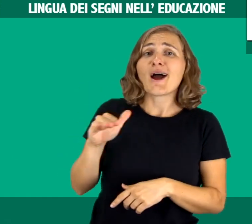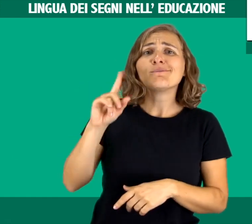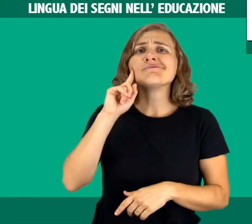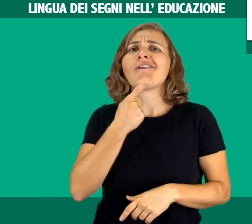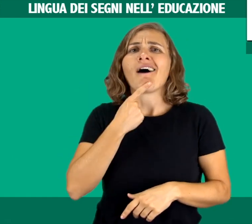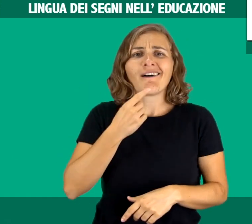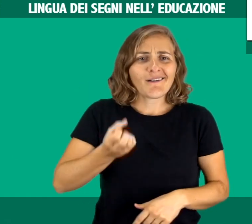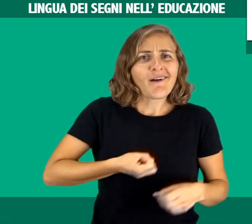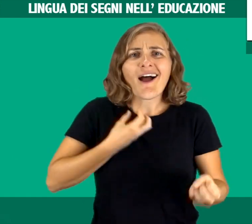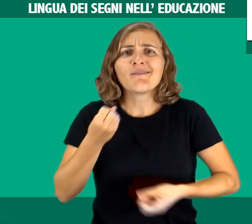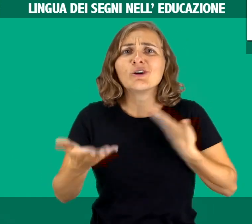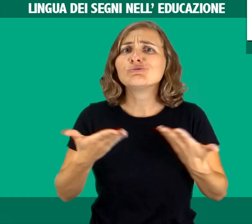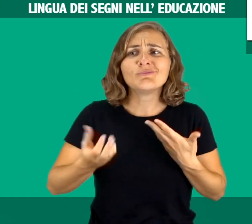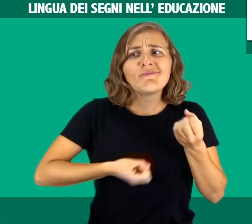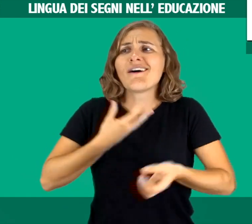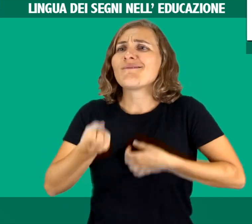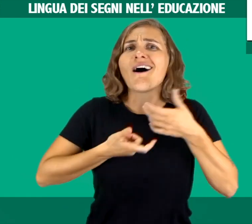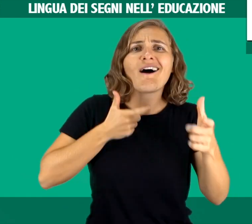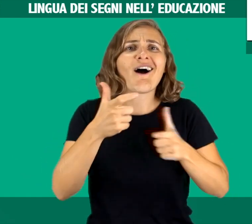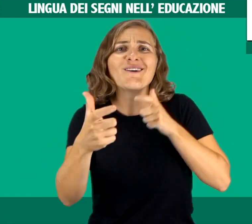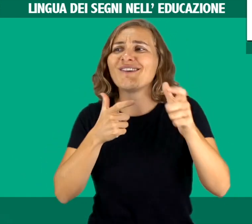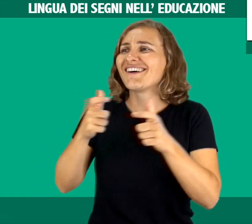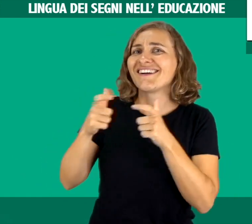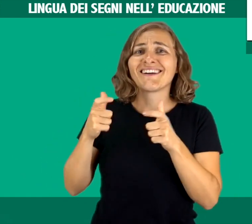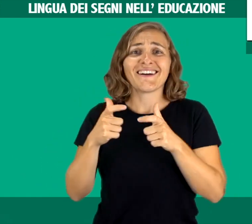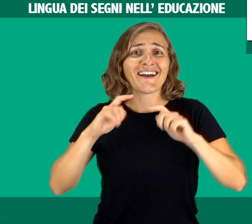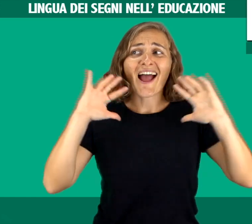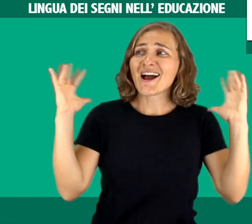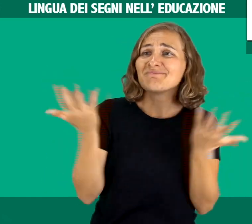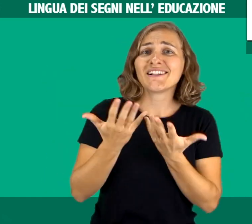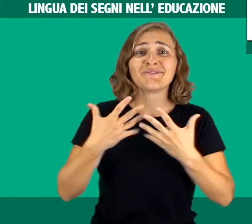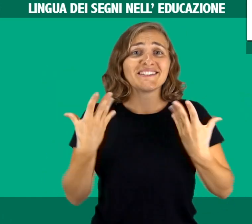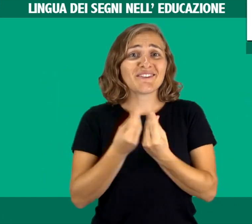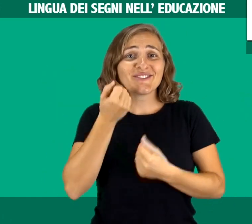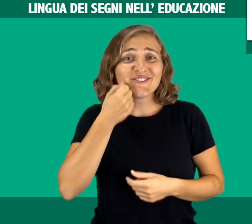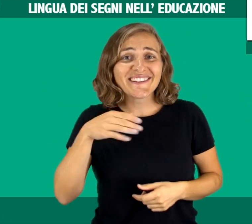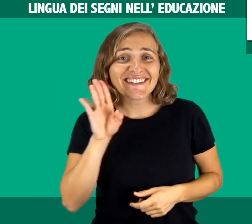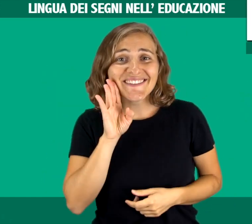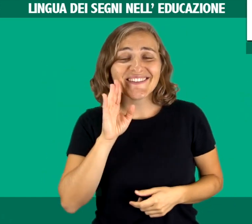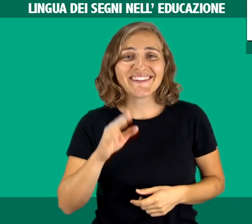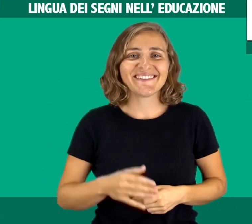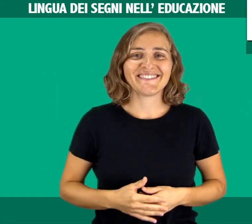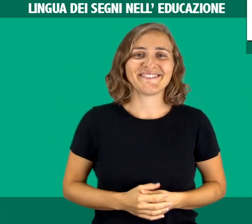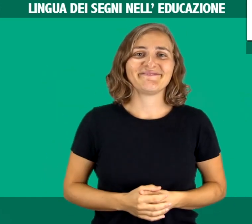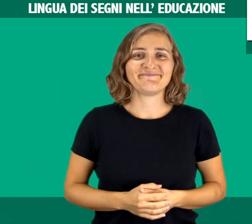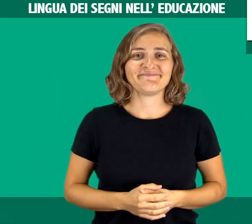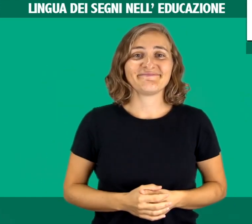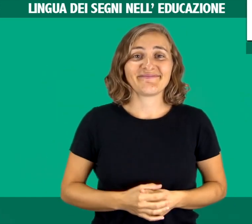La lingua dei segni permette al bambino sordo di comunicare precocemente e articolatamente con l'ambiente circostante